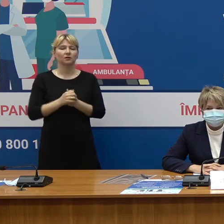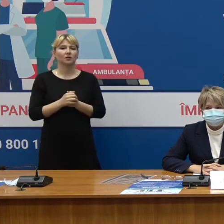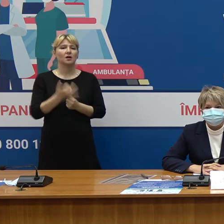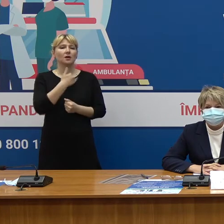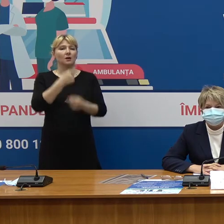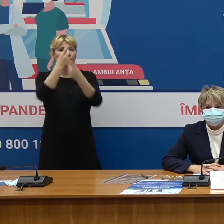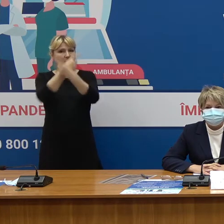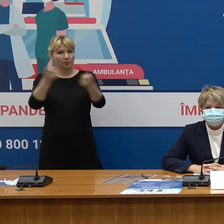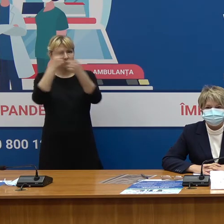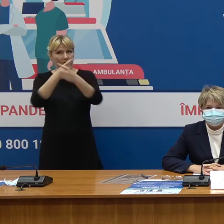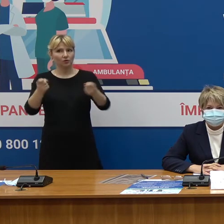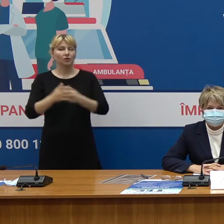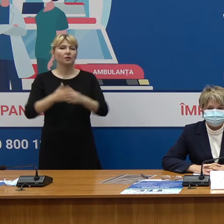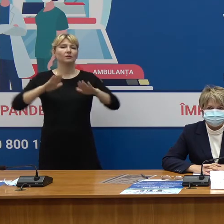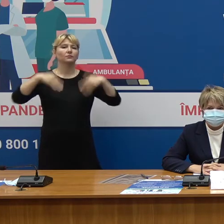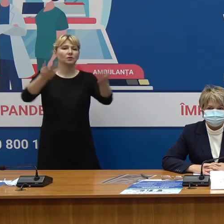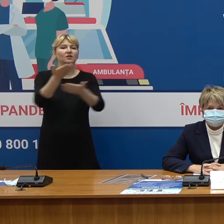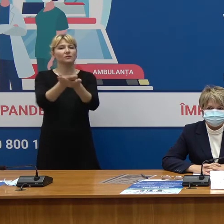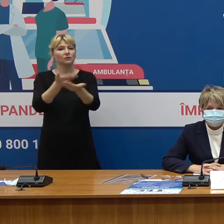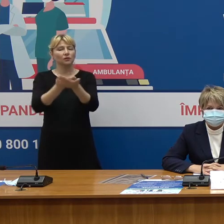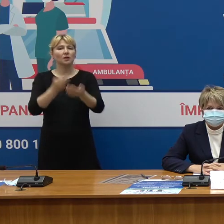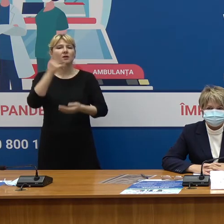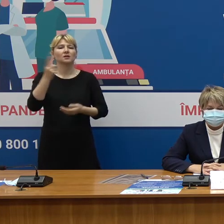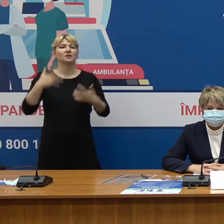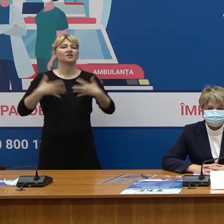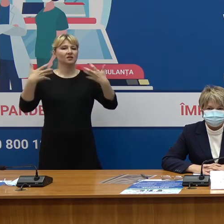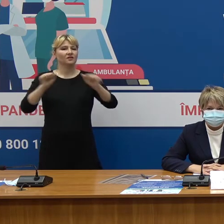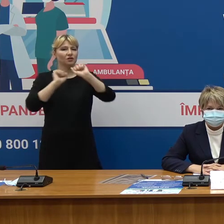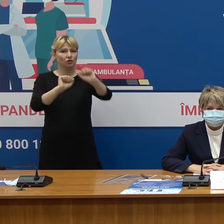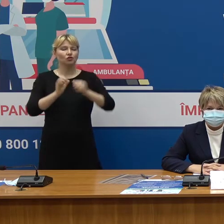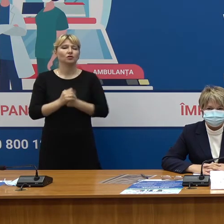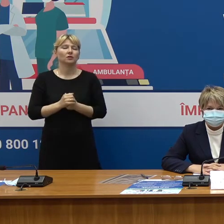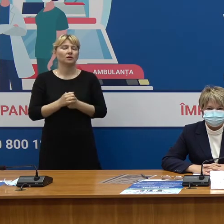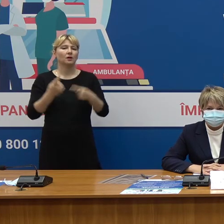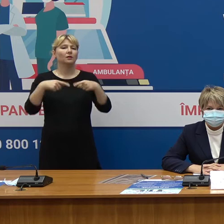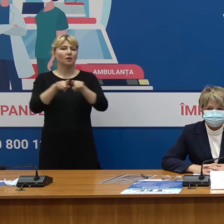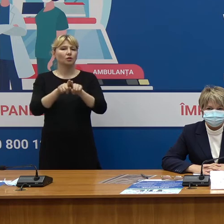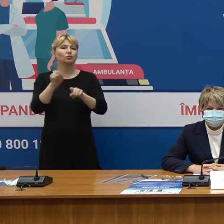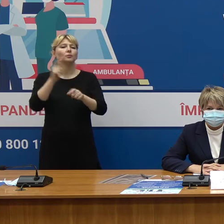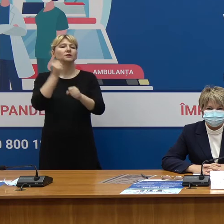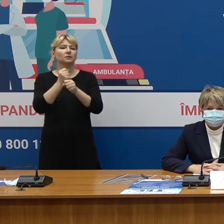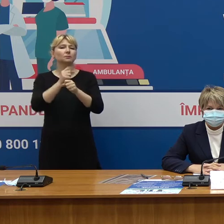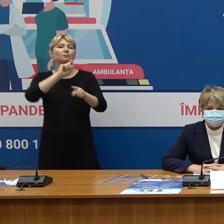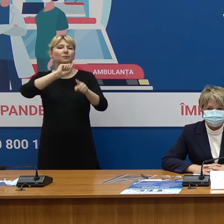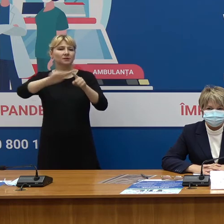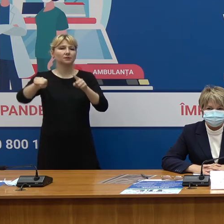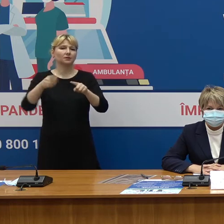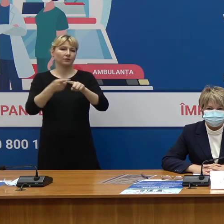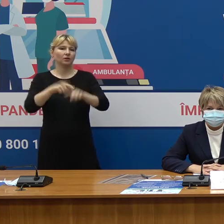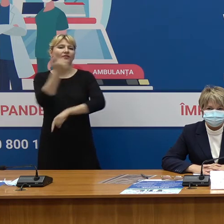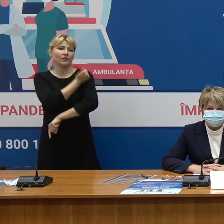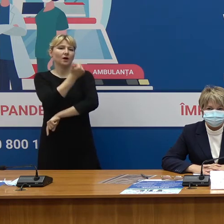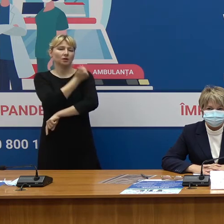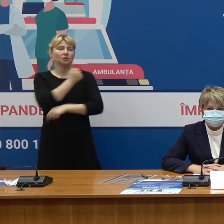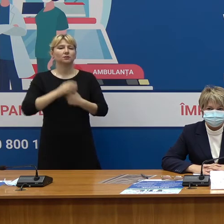îndemnați și de către specialiștii din sănătate publică pentru a face acest lucru cât mai repede posibil